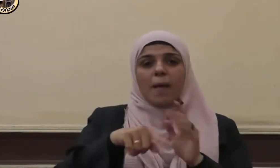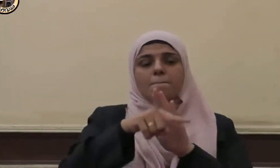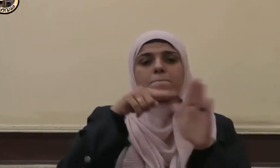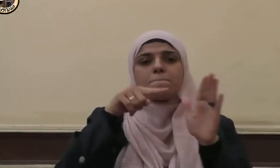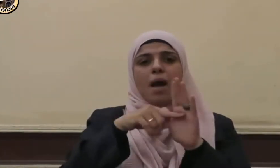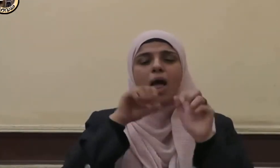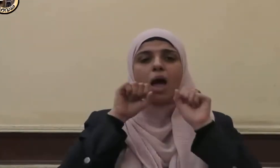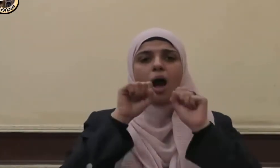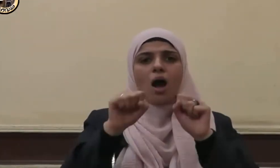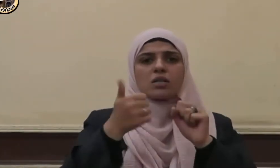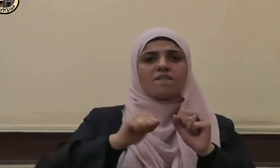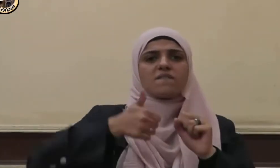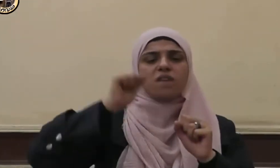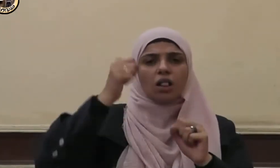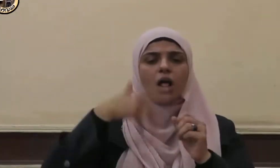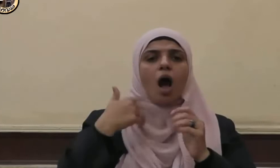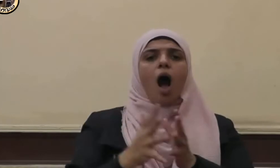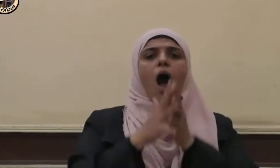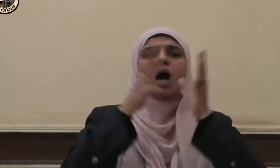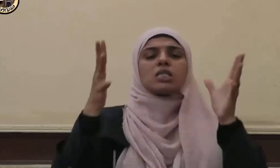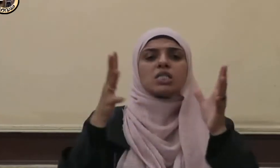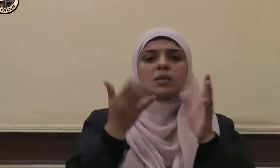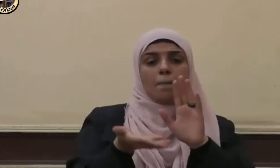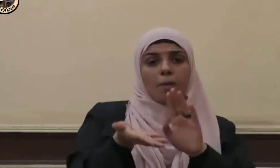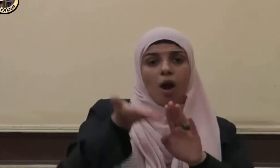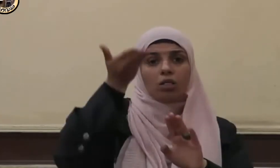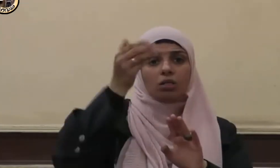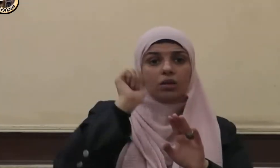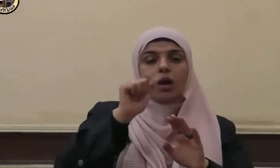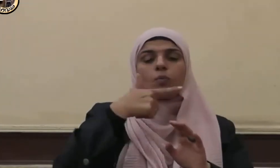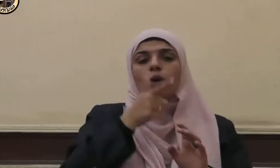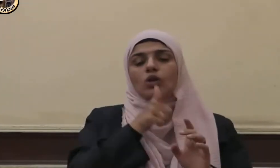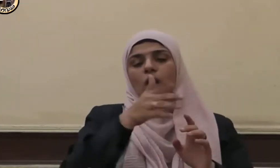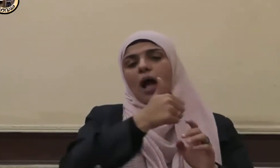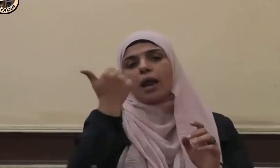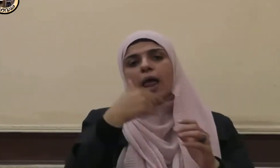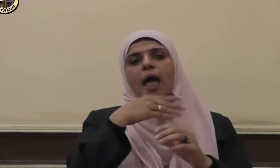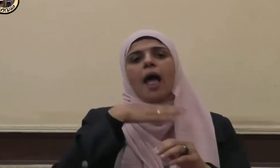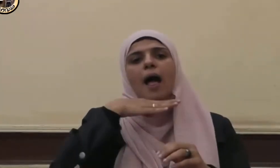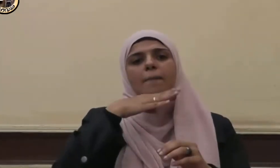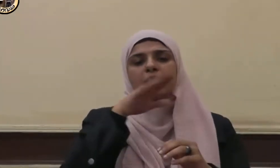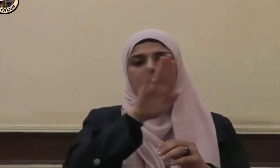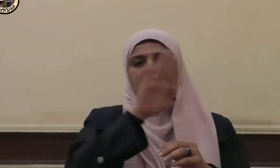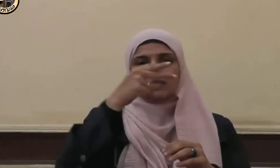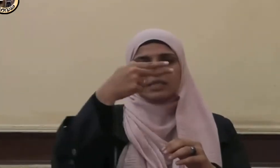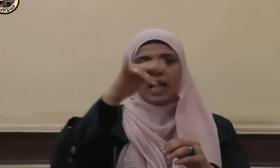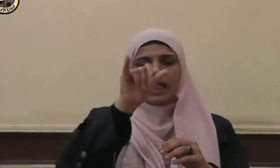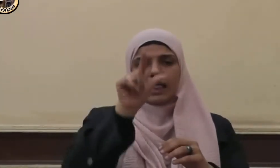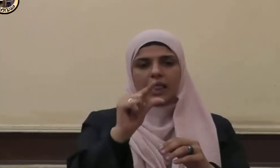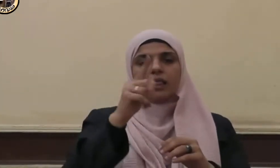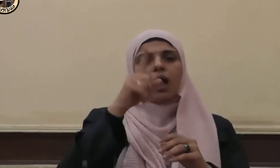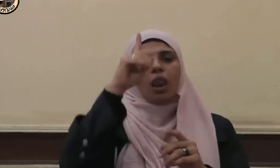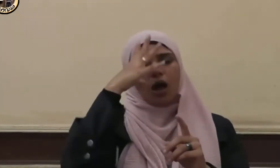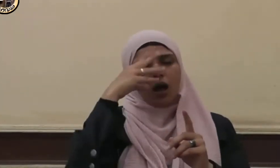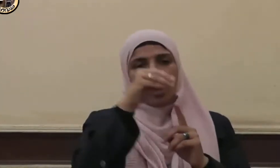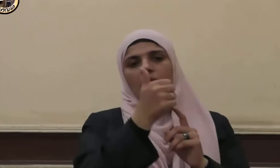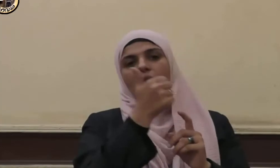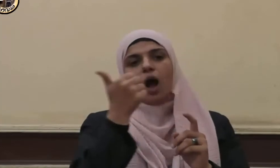وعظيم قدرها ما جاء أبي سعيد الخضري رضي الله عنه أنه